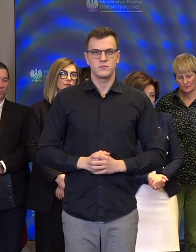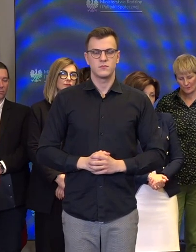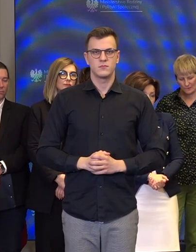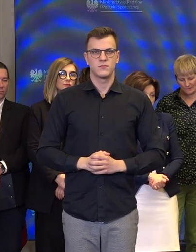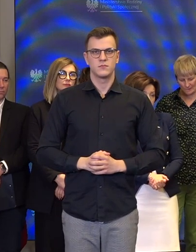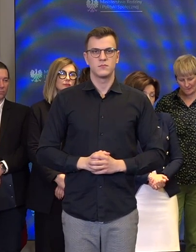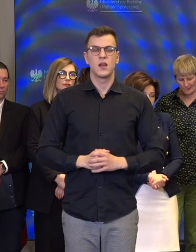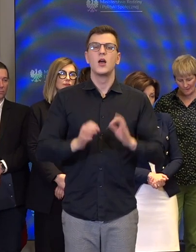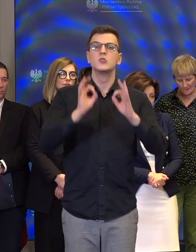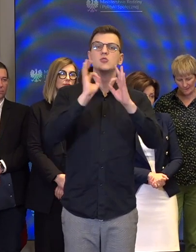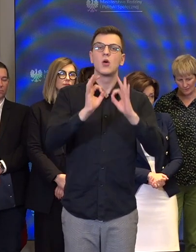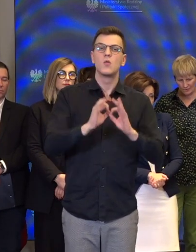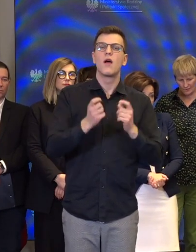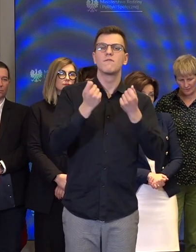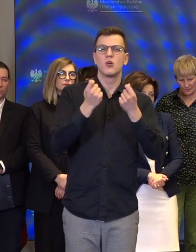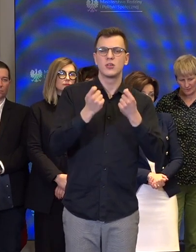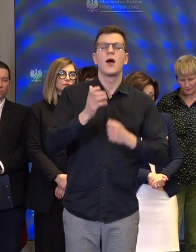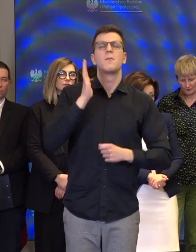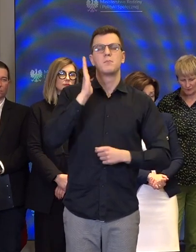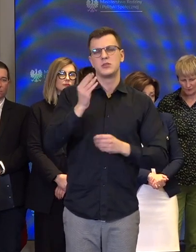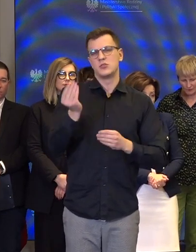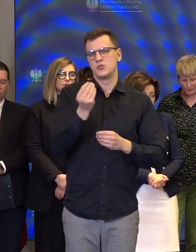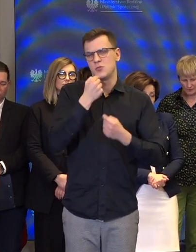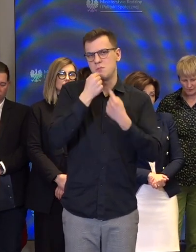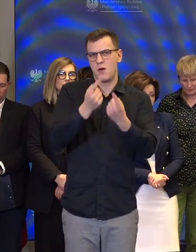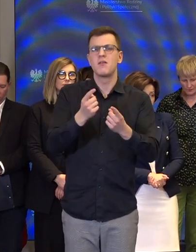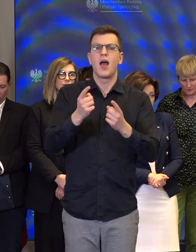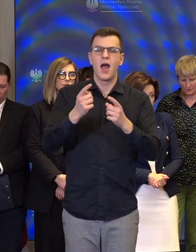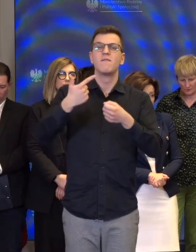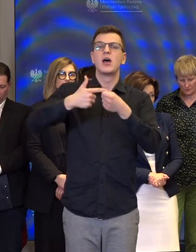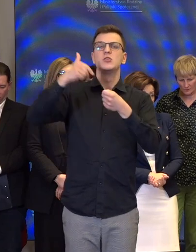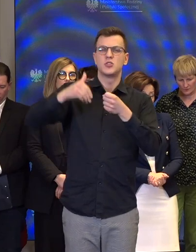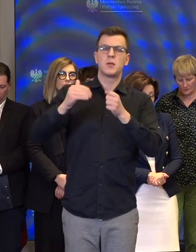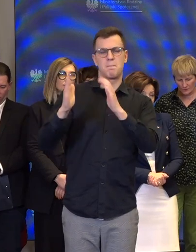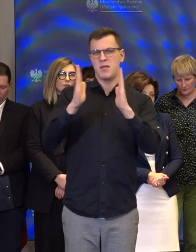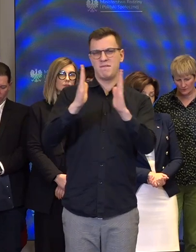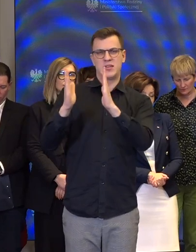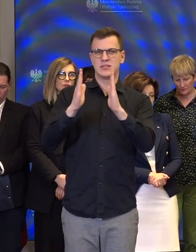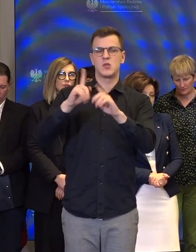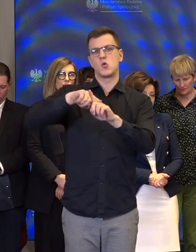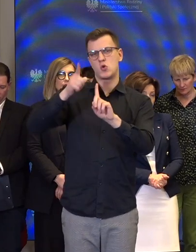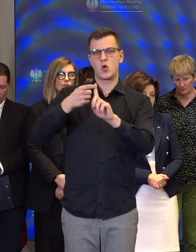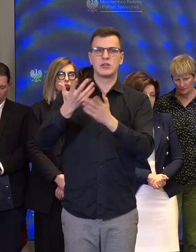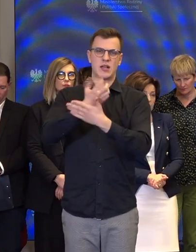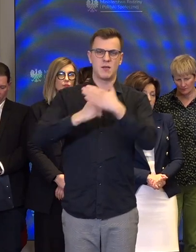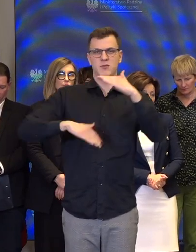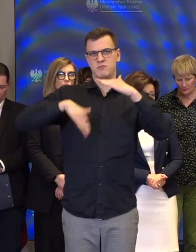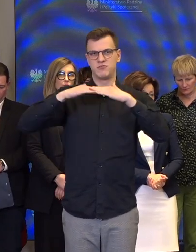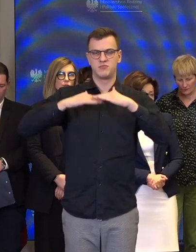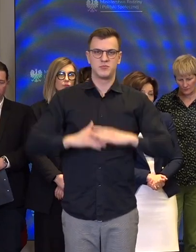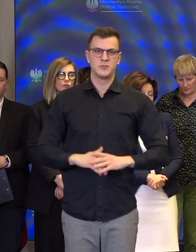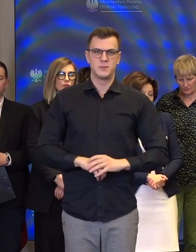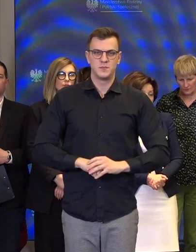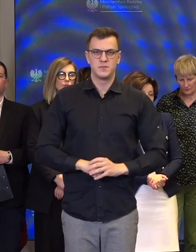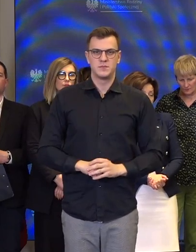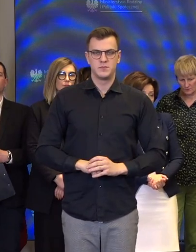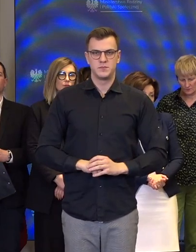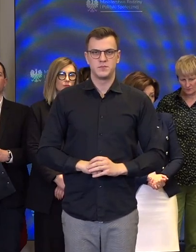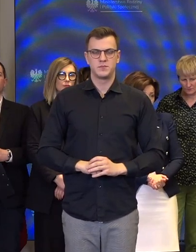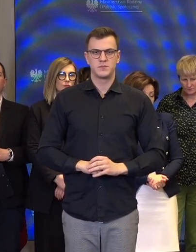Szczegółowa kwota oczywiście też zostanie dopracowana, ale to jest mniej więcej ten poziom, który, się spodziewamy